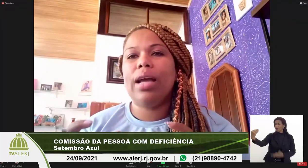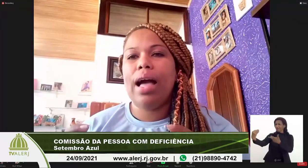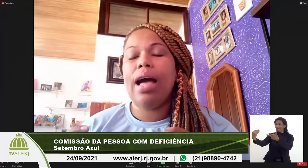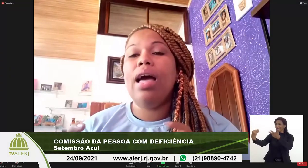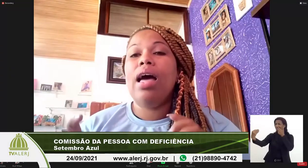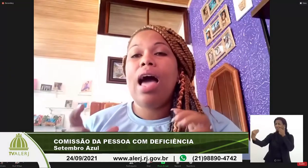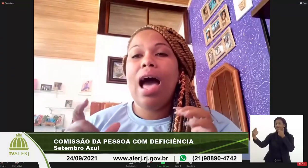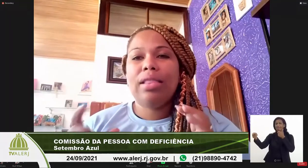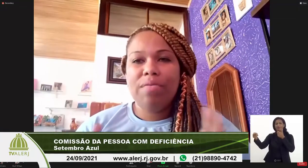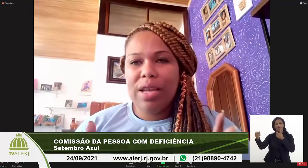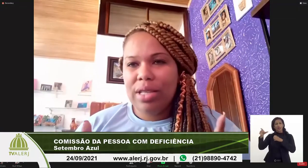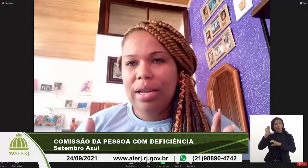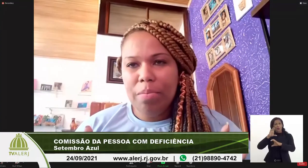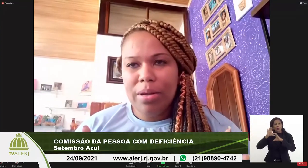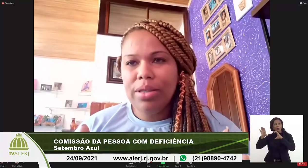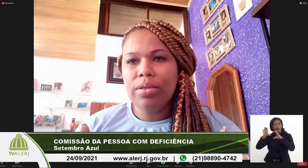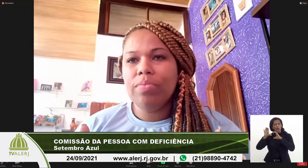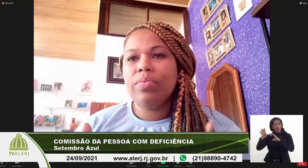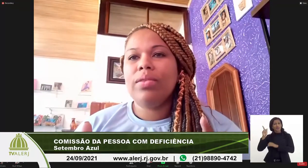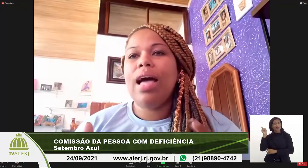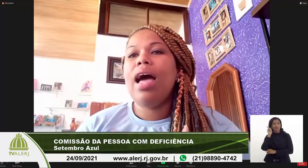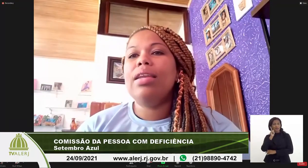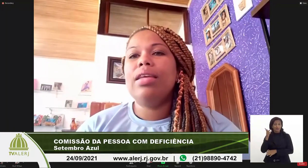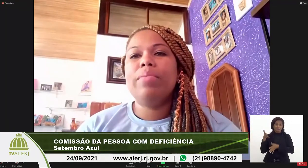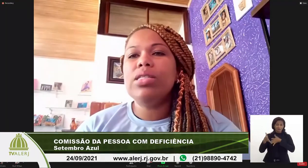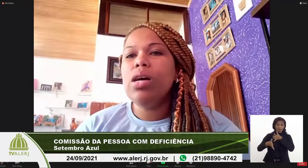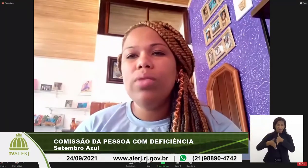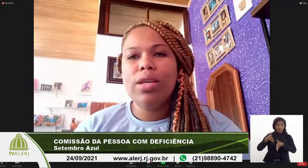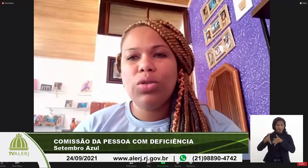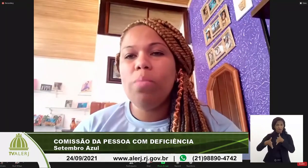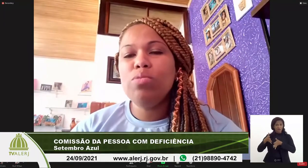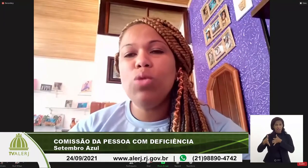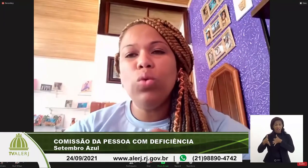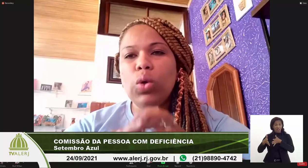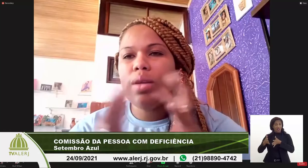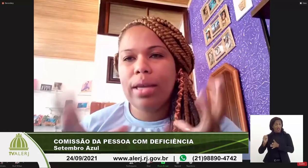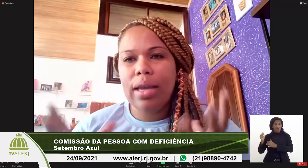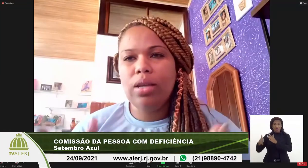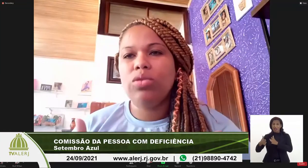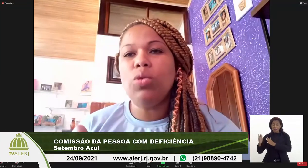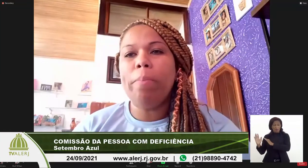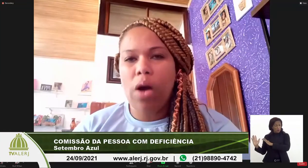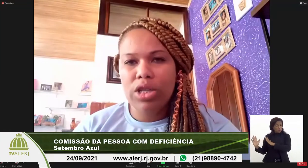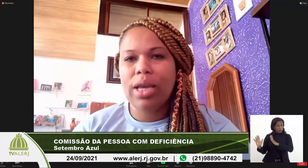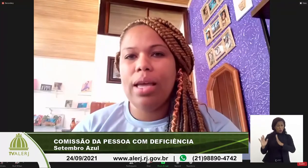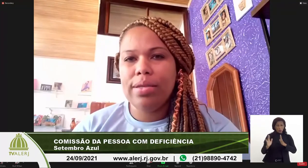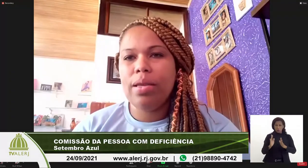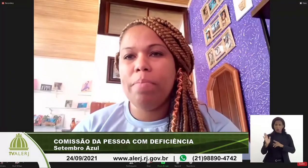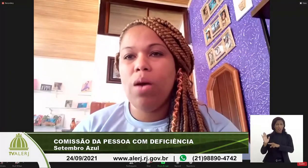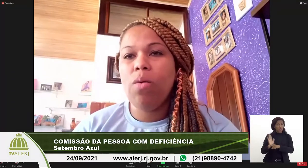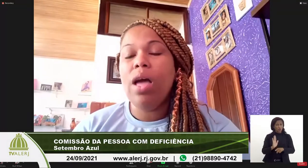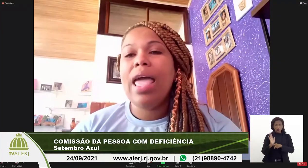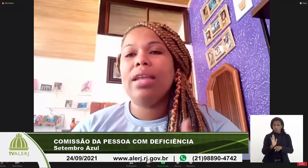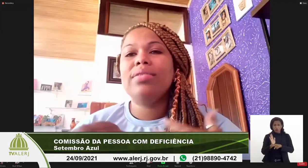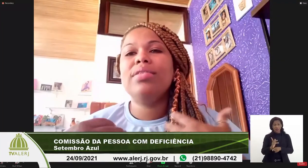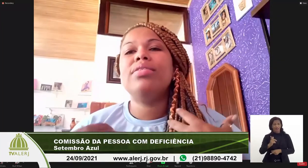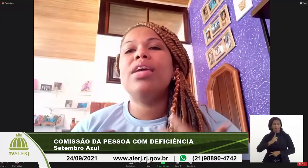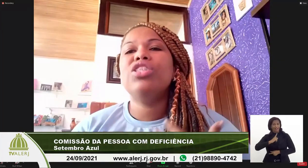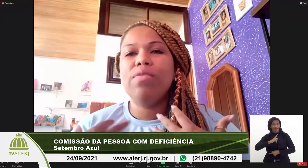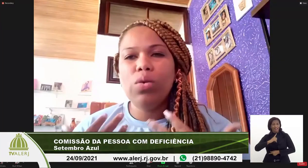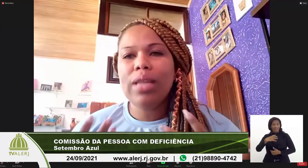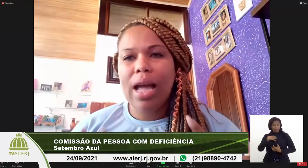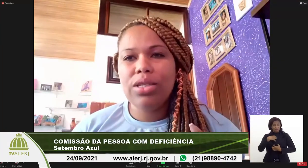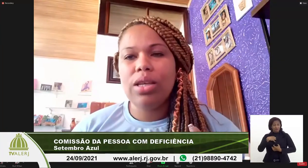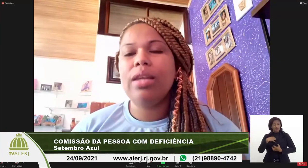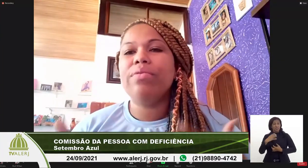se comunicar através da Libras. A Libras não deixou, mesmo com todo aquele suporte que ela recebeu, ela se